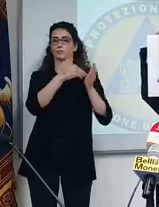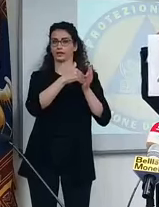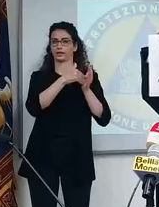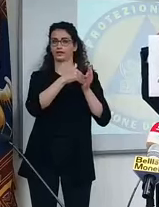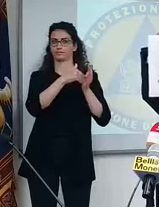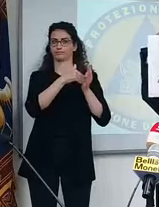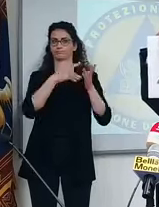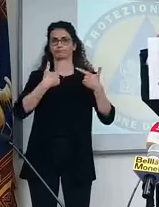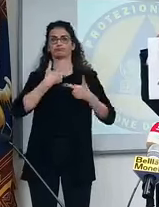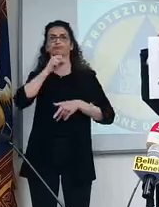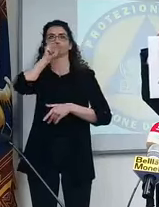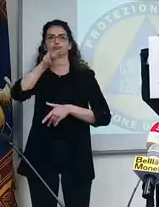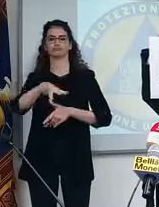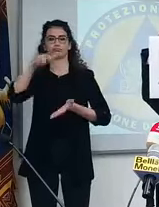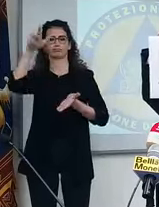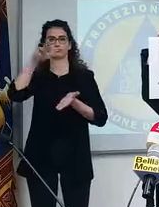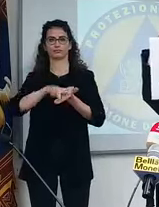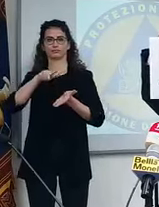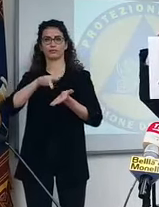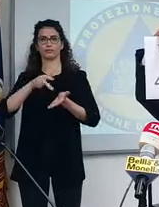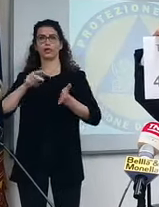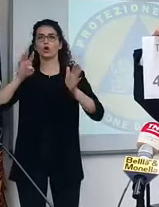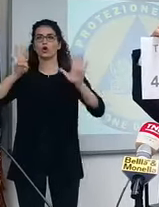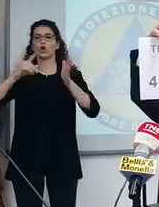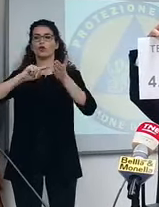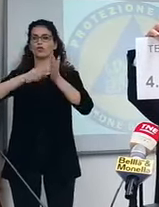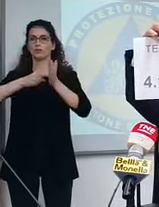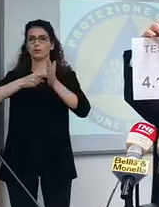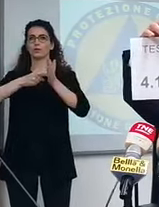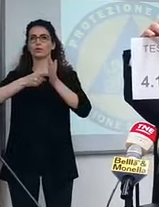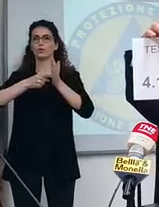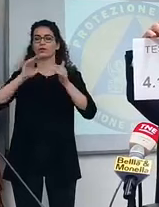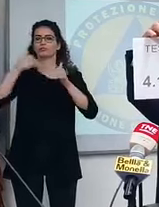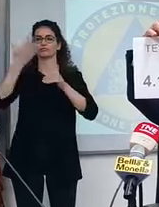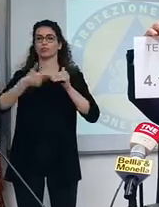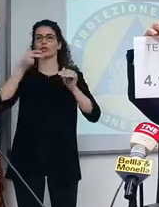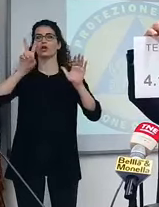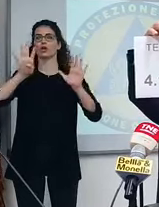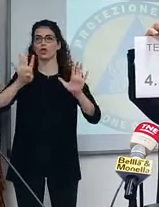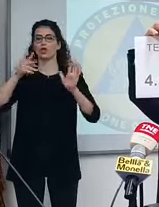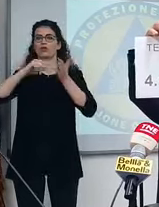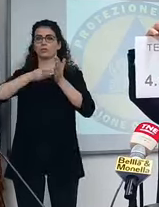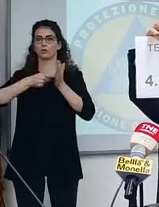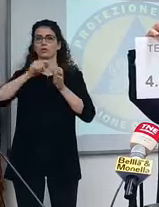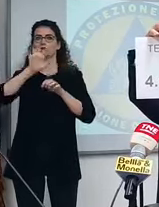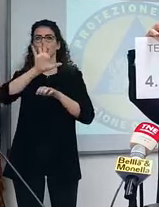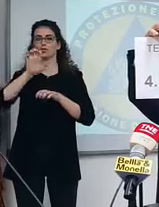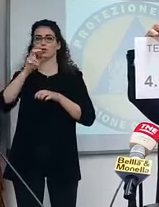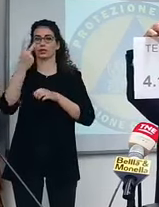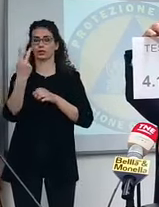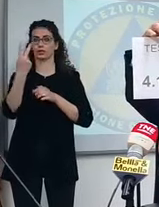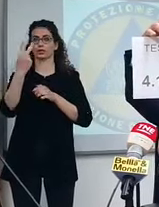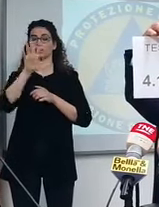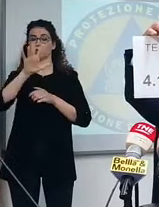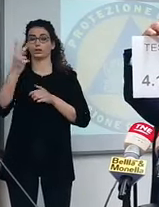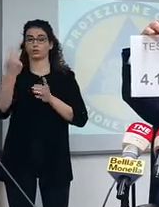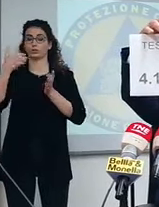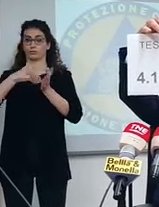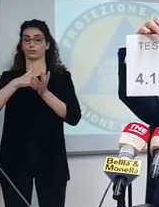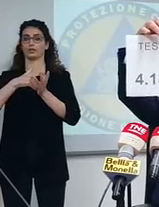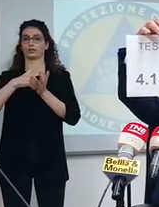vi annuncio ufficialmente che abbiamo passato i 9 milioni, 9.052.423 test abbiamo fatto,